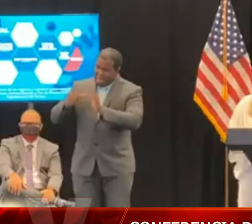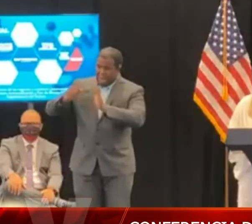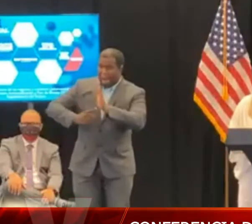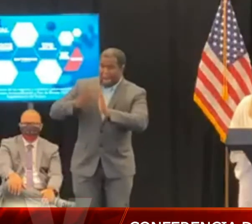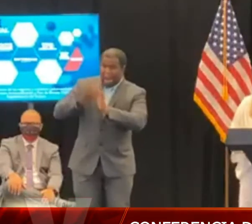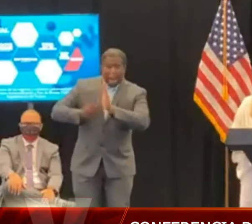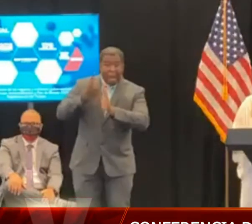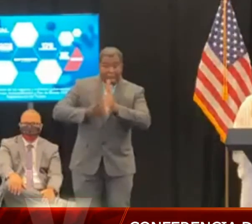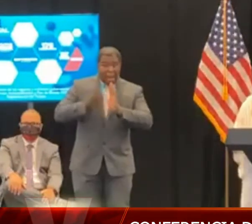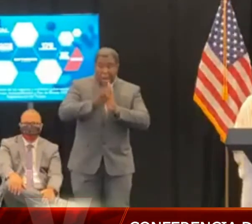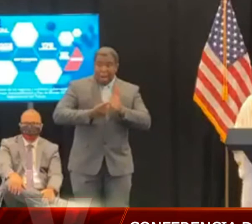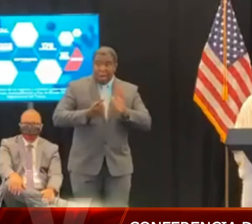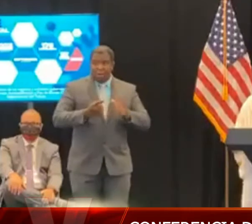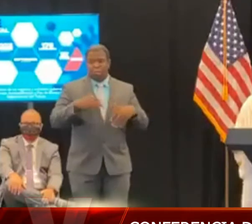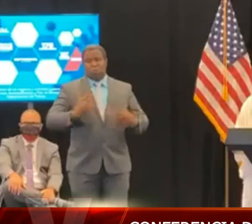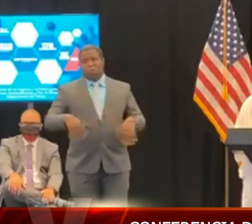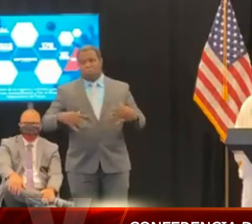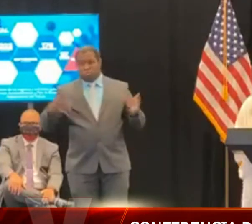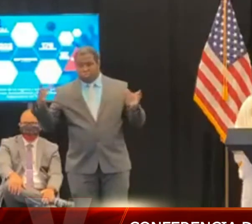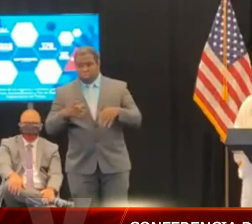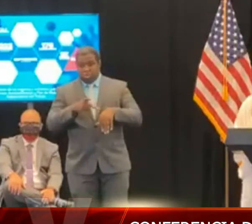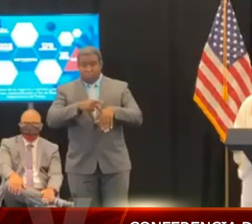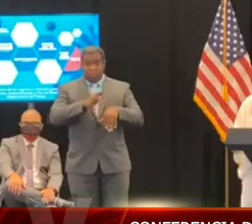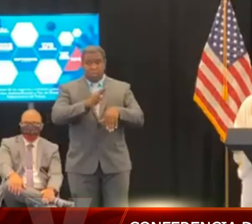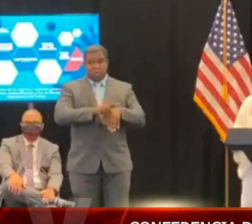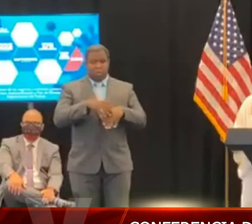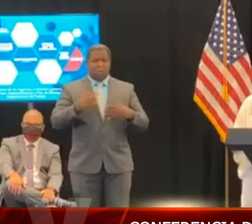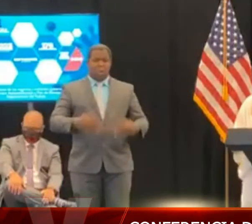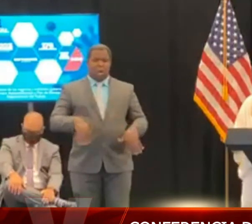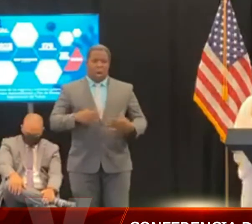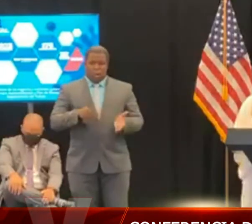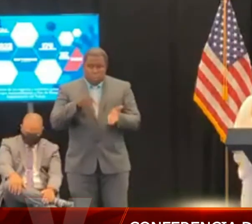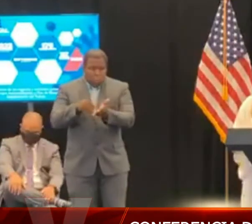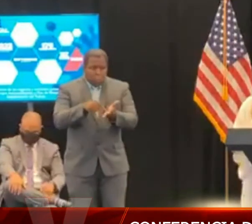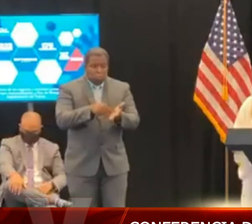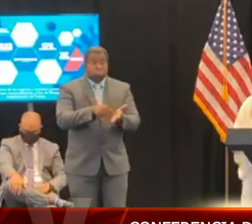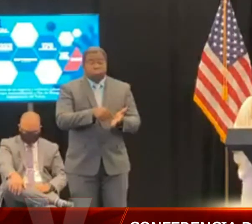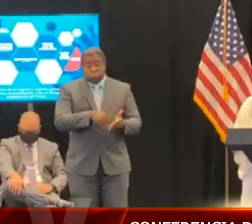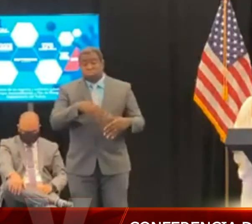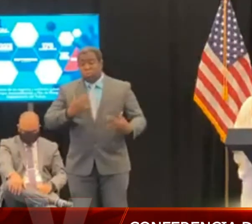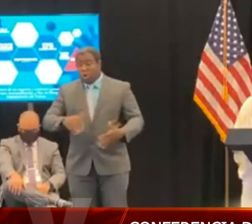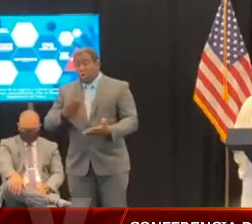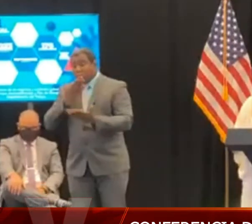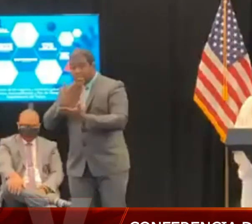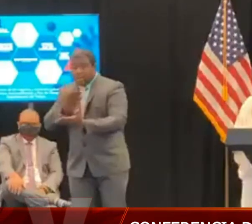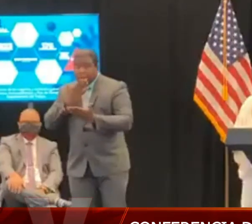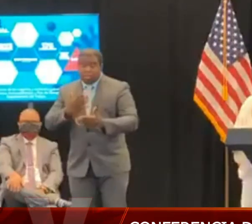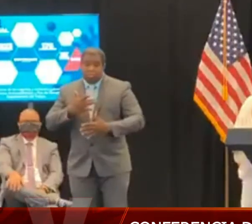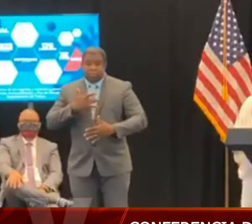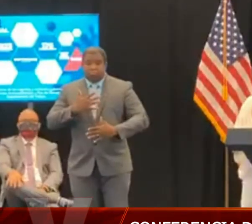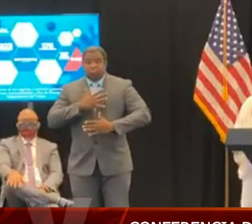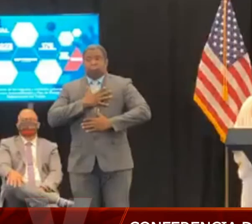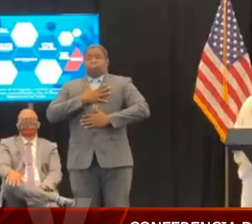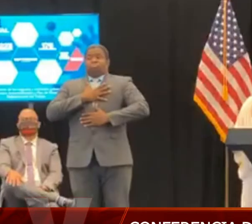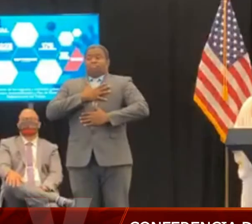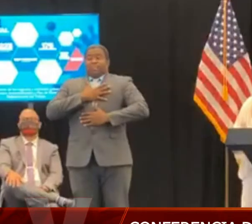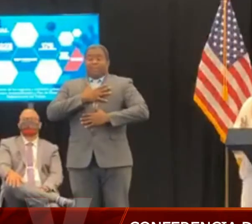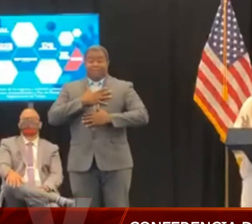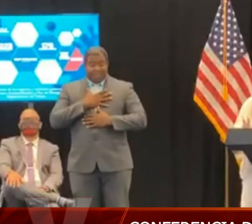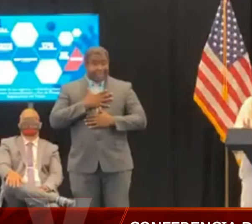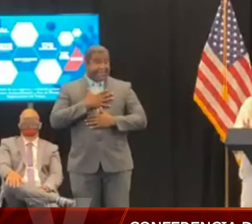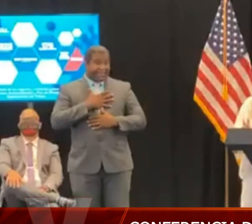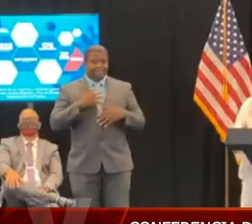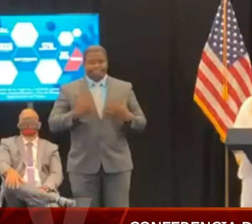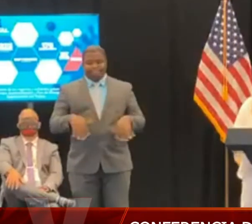ustedes. Sobre la nueva orden ejecutiva, la 2020-066, que tendrá vigencia